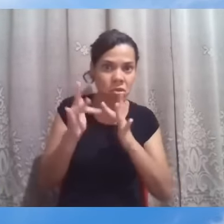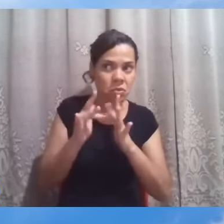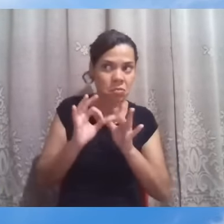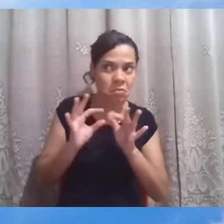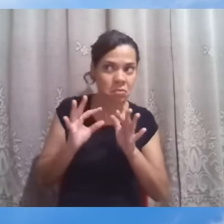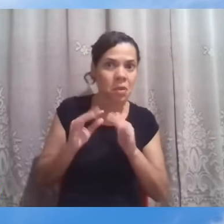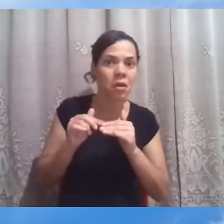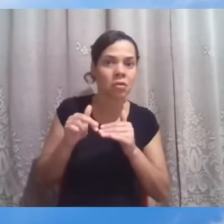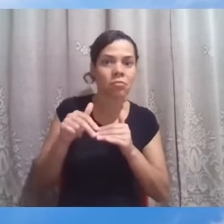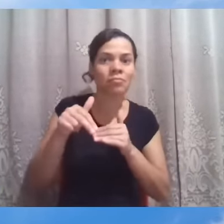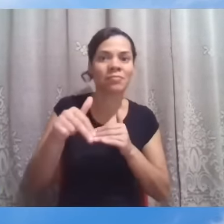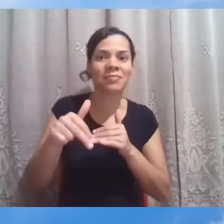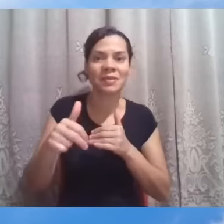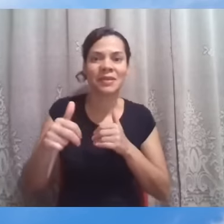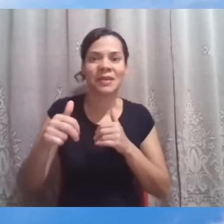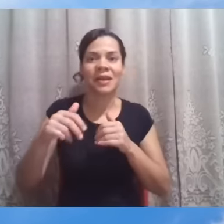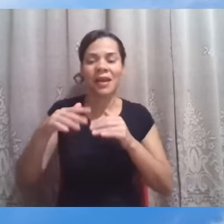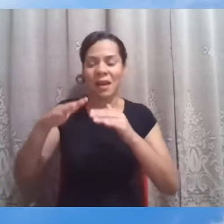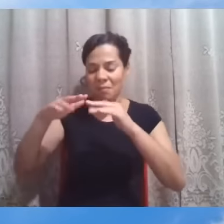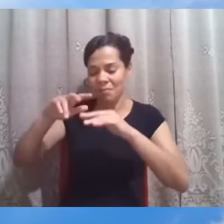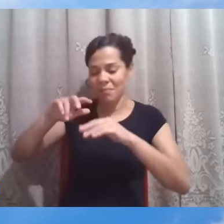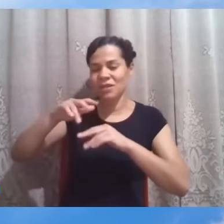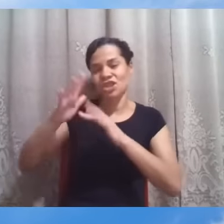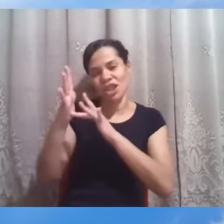chega aos pés do mestre, adora-o,